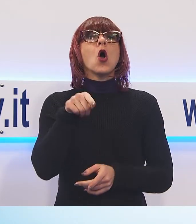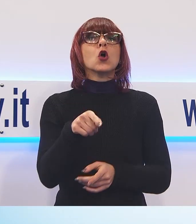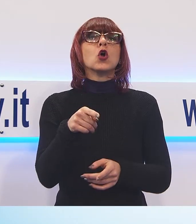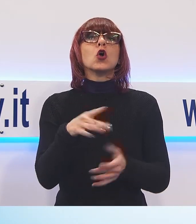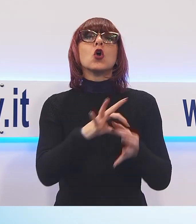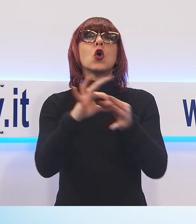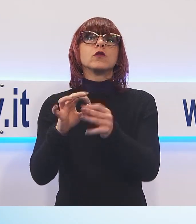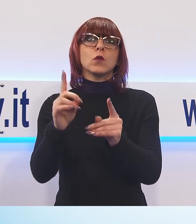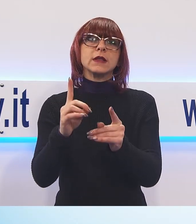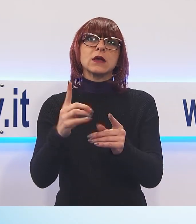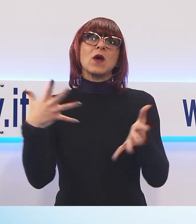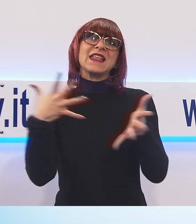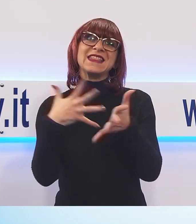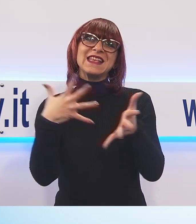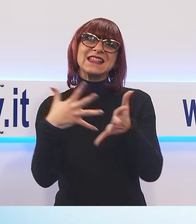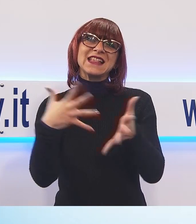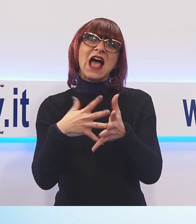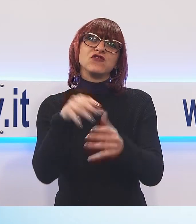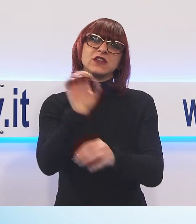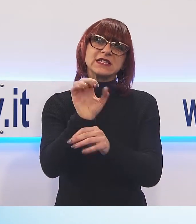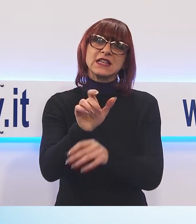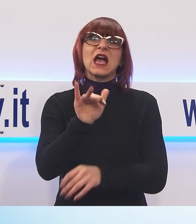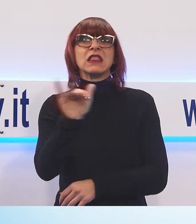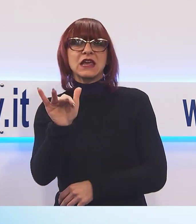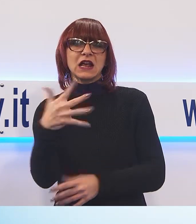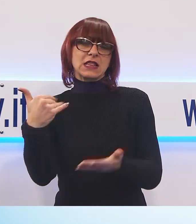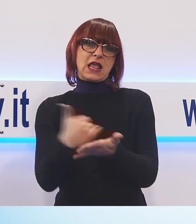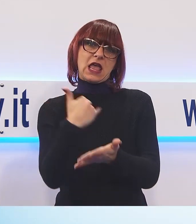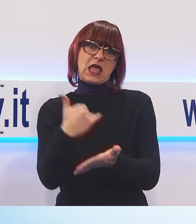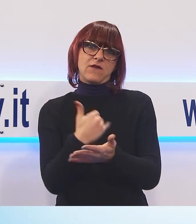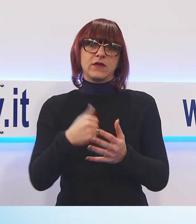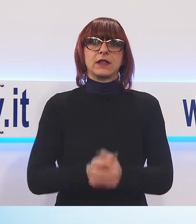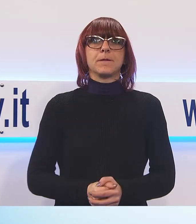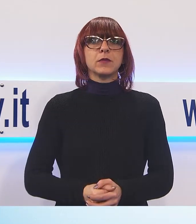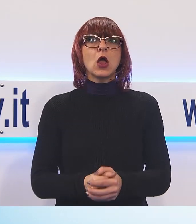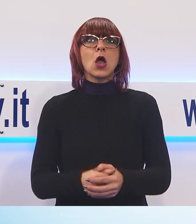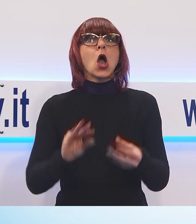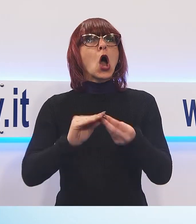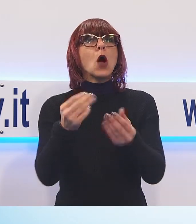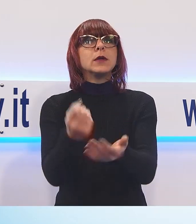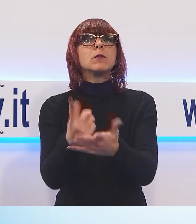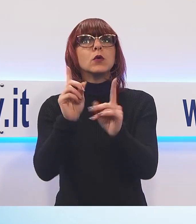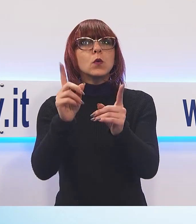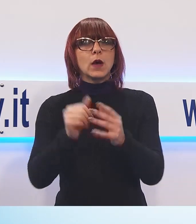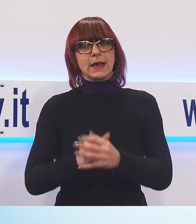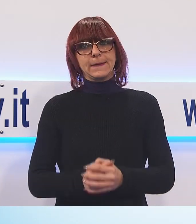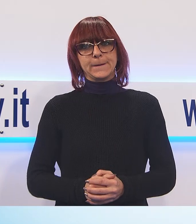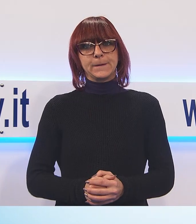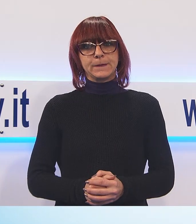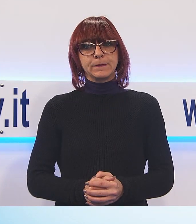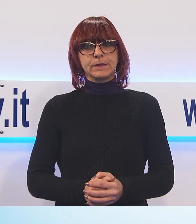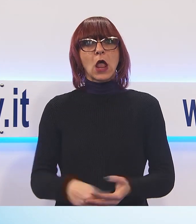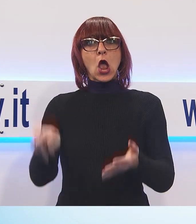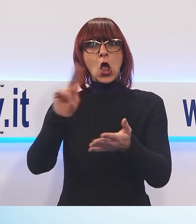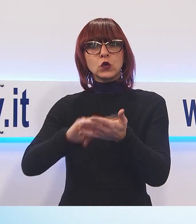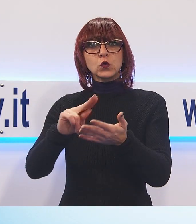insegnanti. Si tratta di opere importanti che riguardano l'adeguamento, ma non solo. Praticamente qui la scuola viene messa in